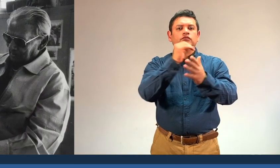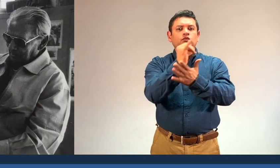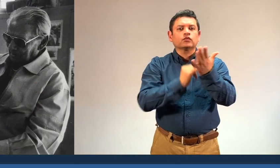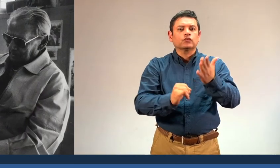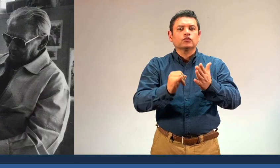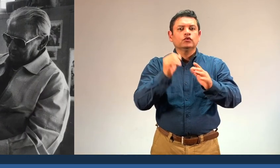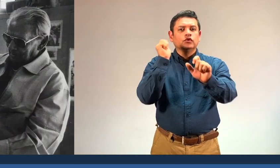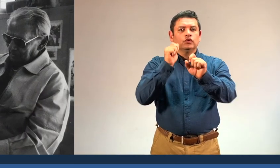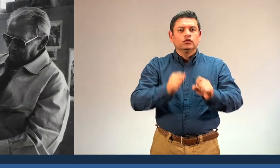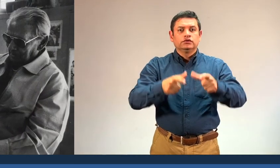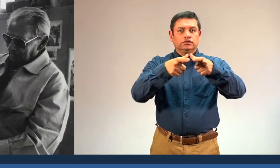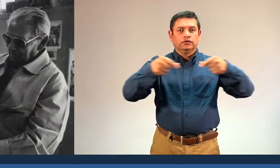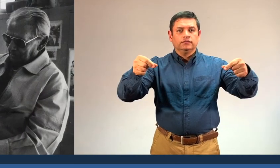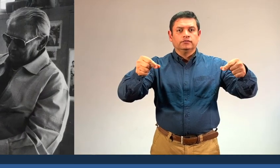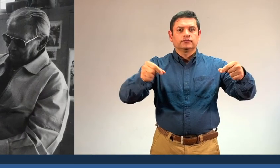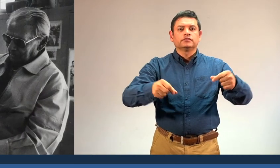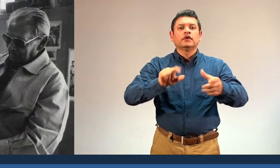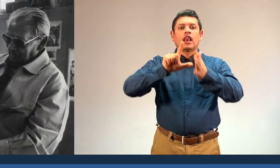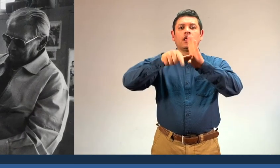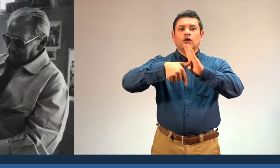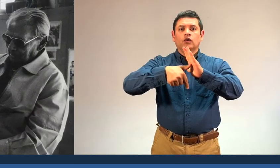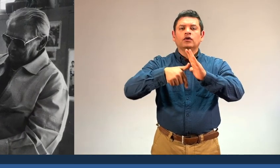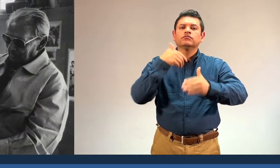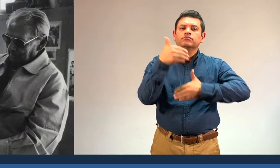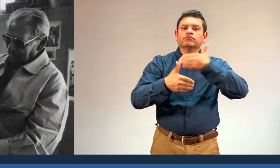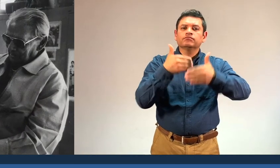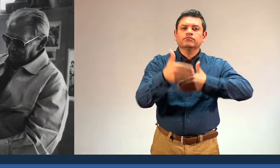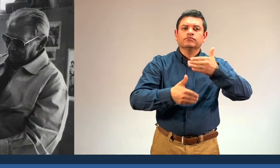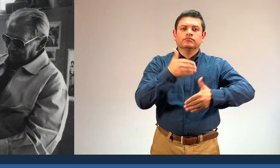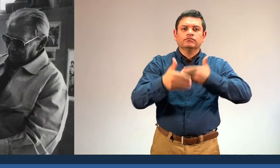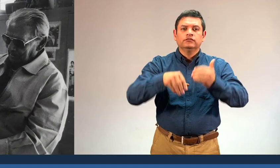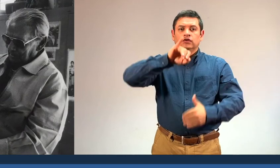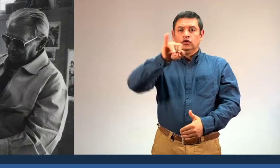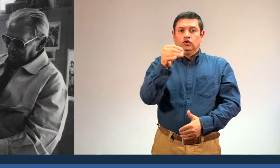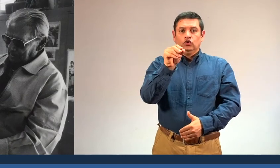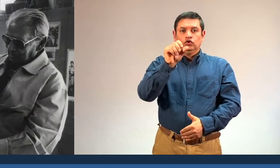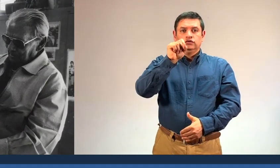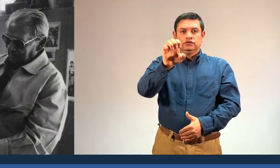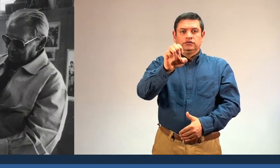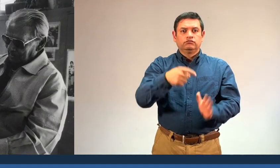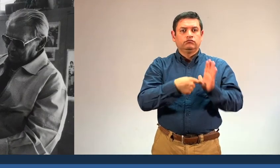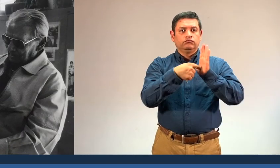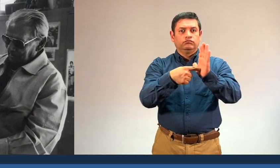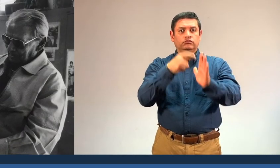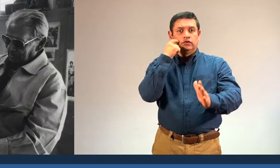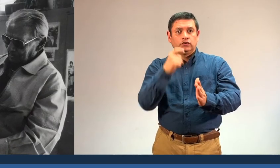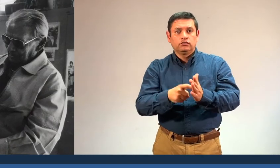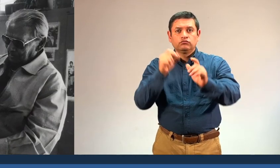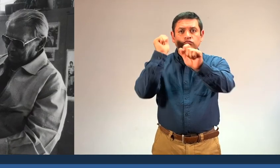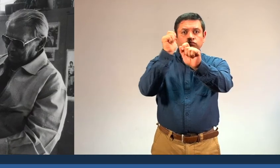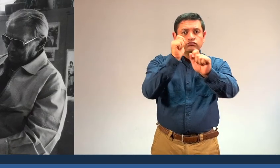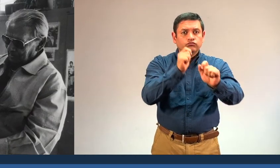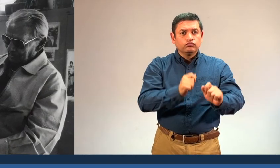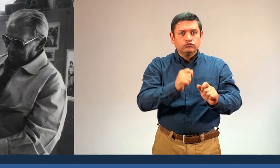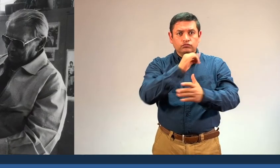Art in the Alberto Mizrahi Gallery in Japan and years later in the José Clemente Orozco Gallery. He excelled in sculptures and made